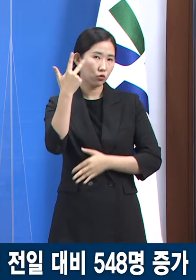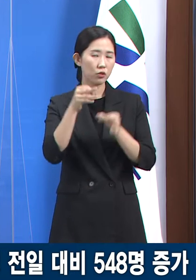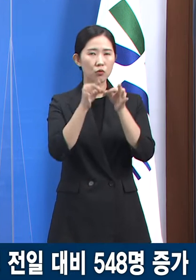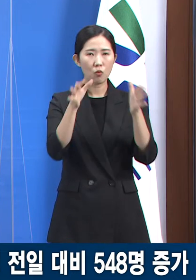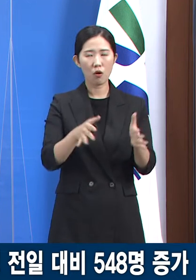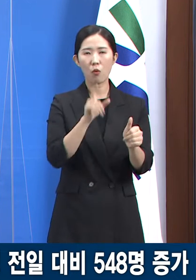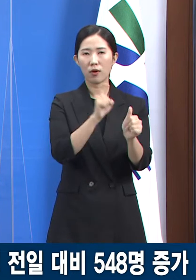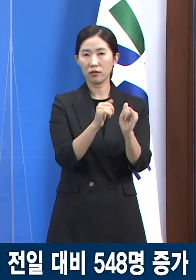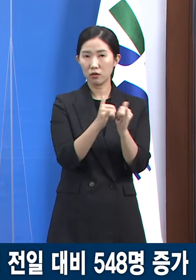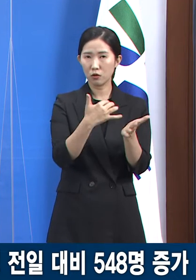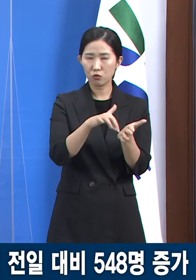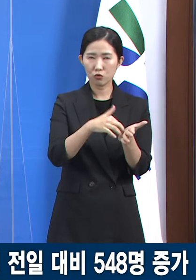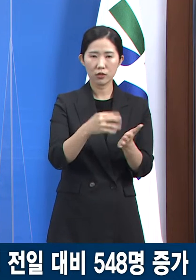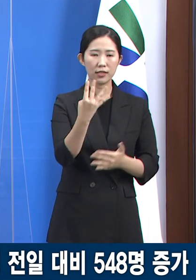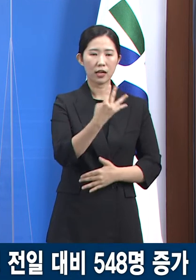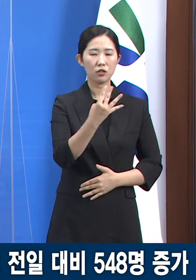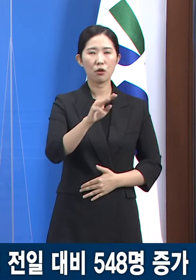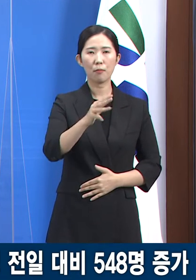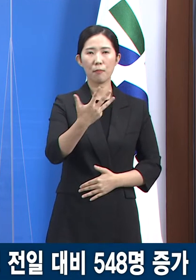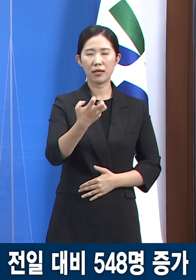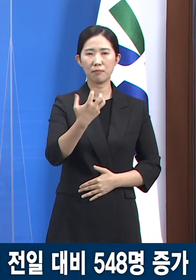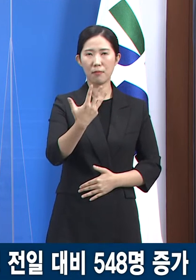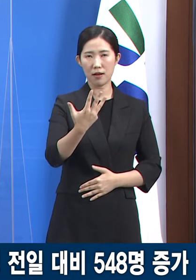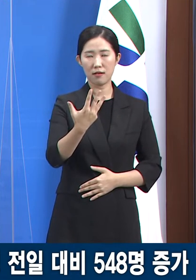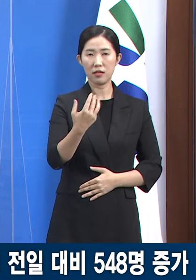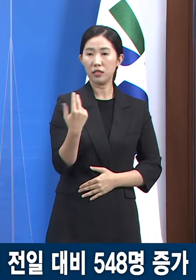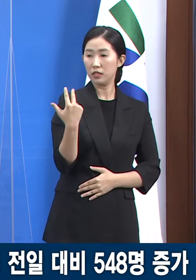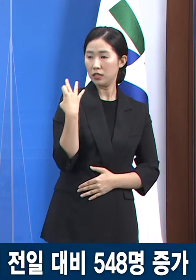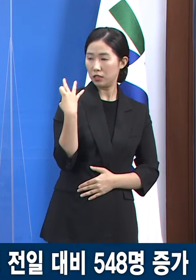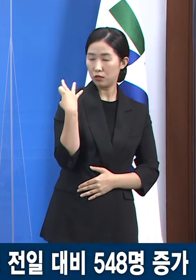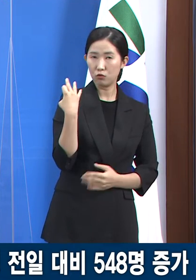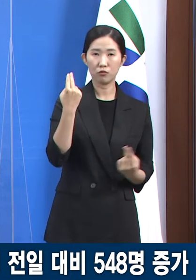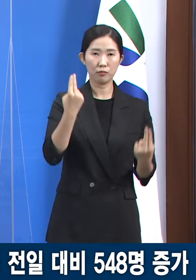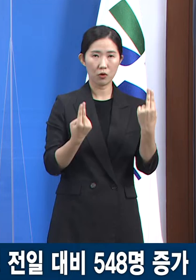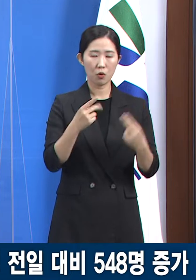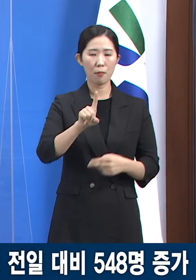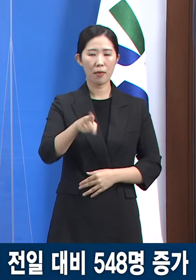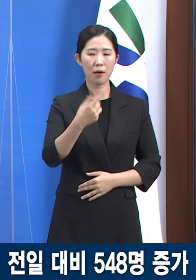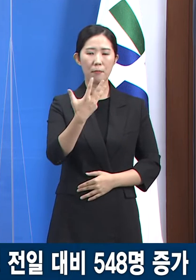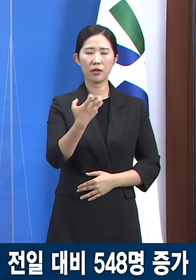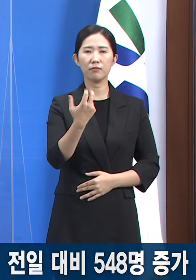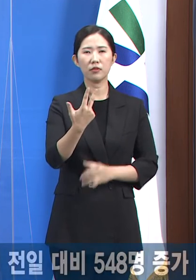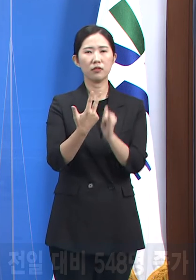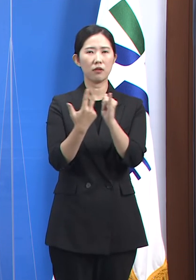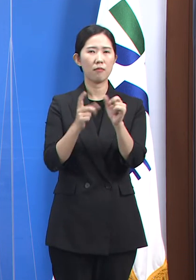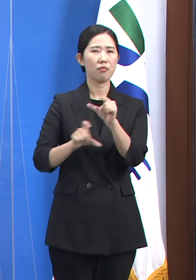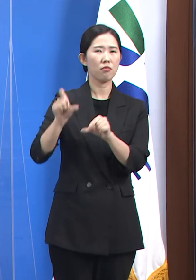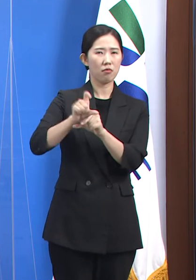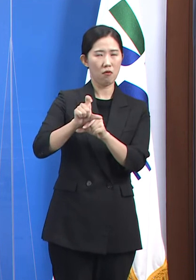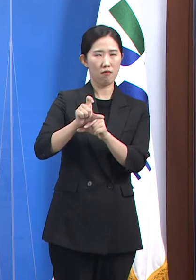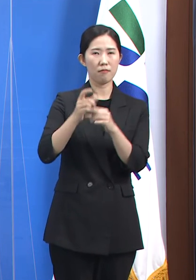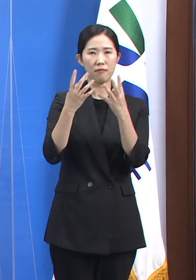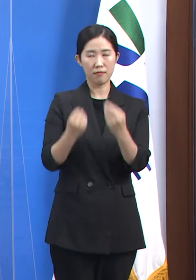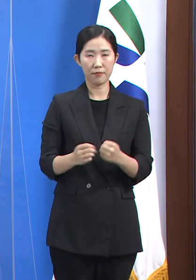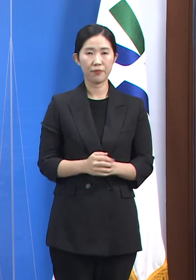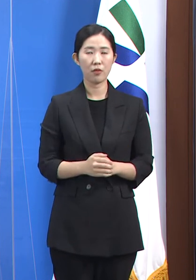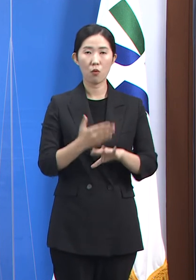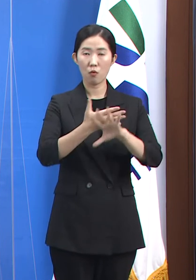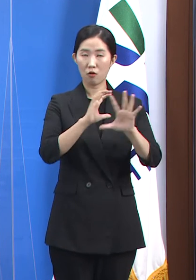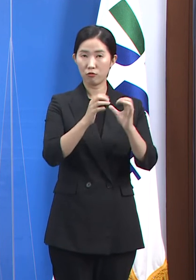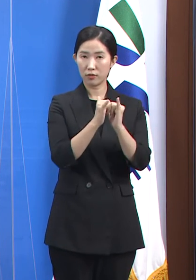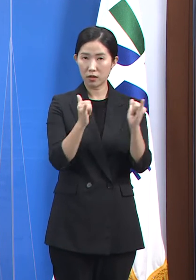확진자 수는 4,088명으로 전주 대비 187명 증가했습니다. 이중 외국인은